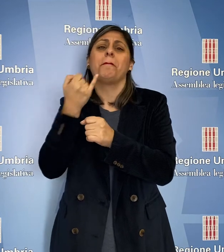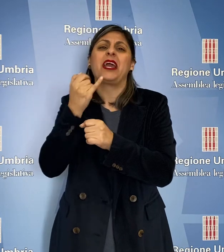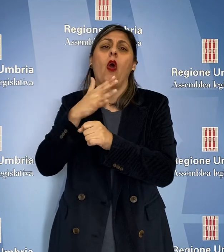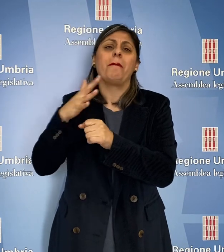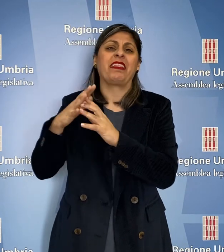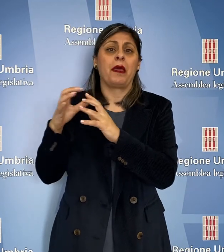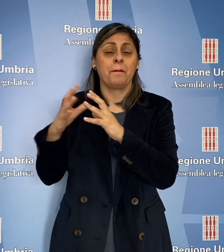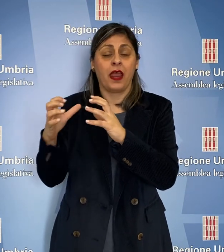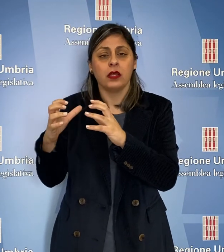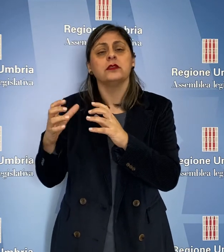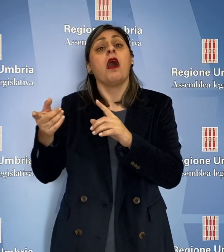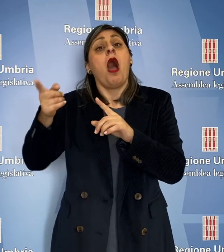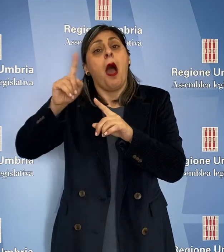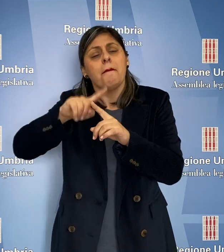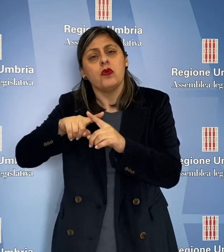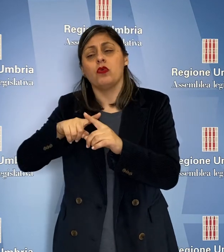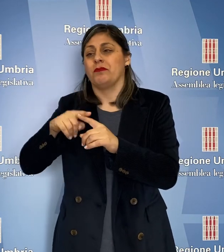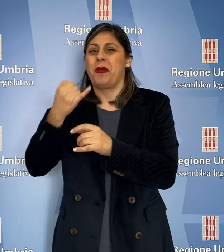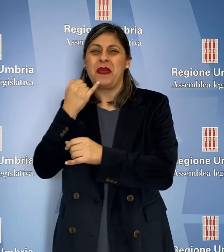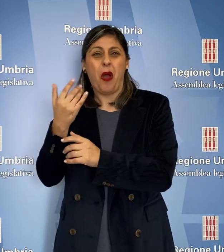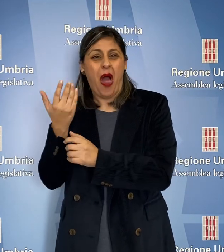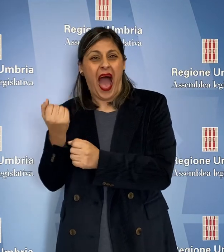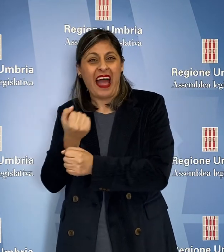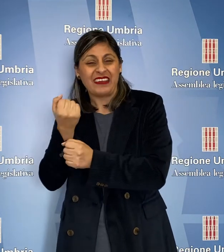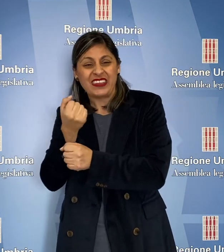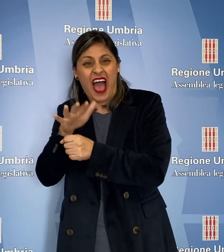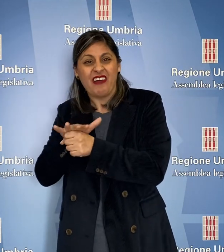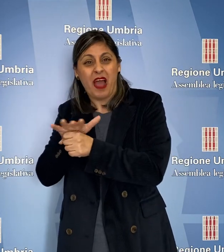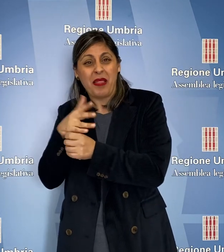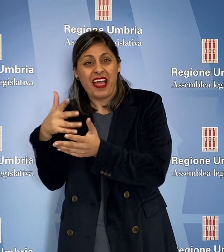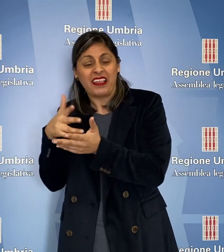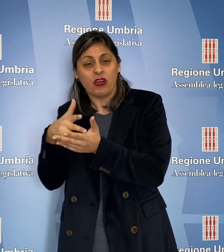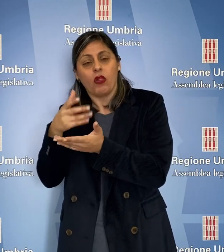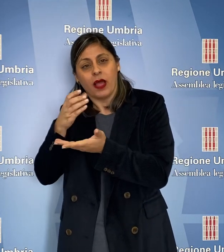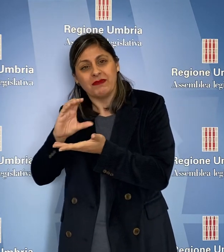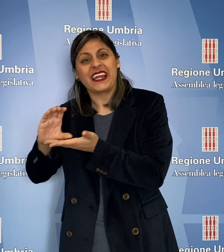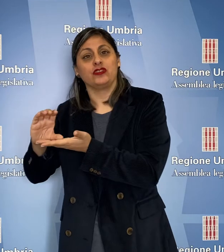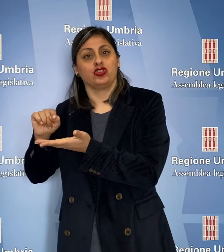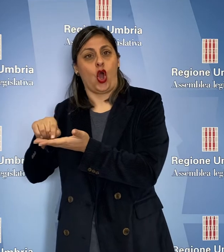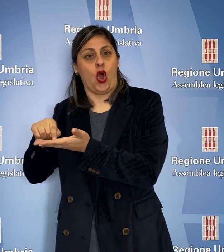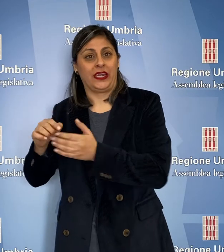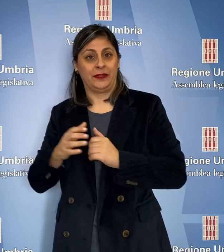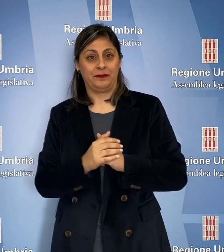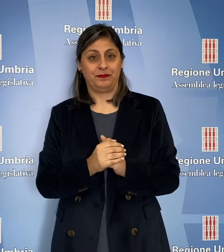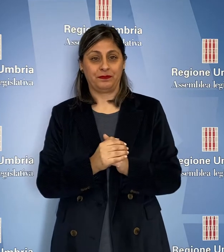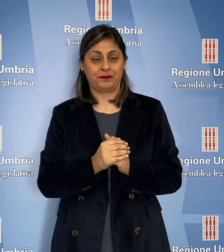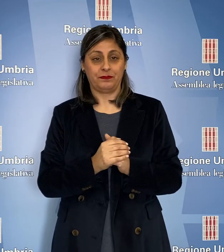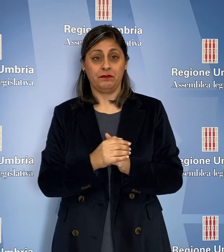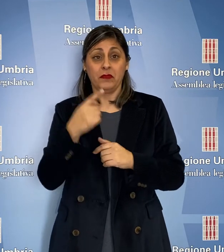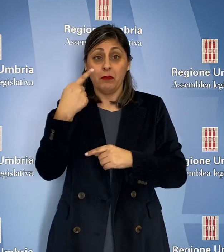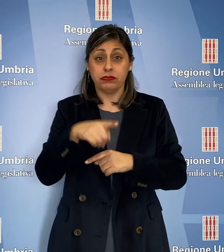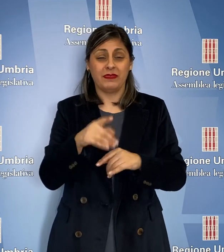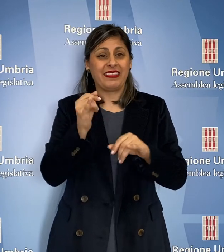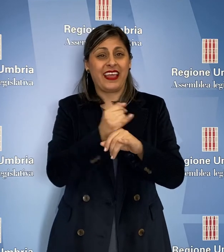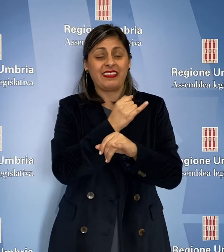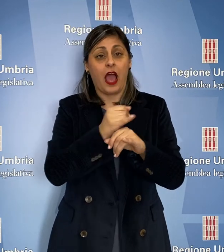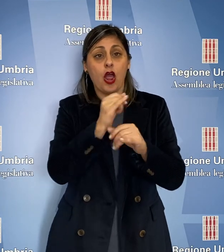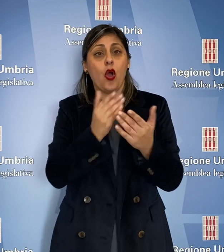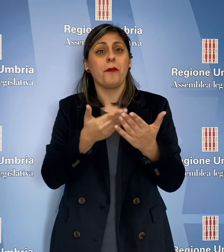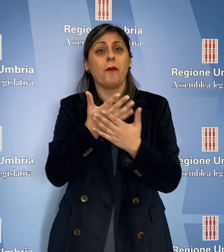i ristori per le famiglie e per le piccole attività che si trovano in sofferenza. Nel dettaglio la proposta di risoluzione